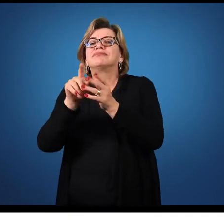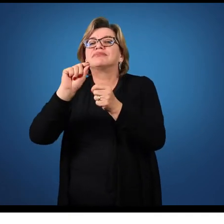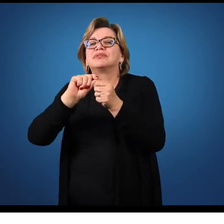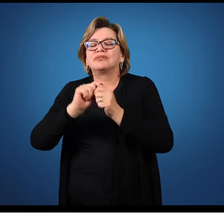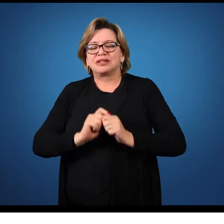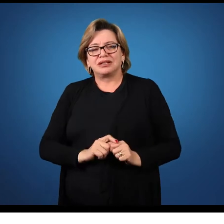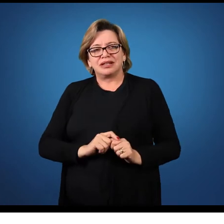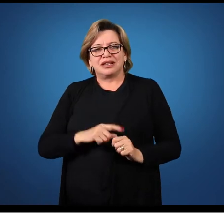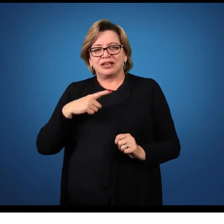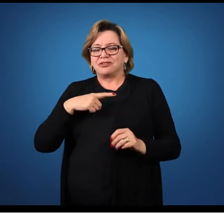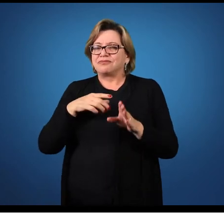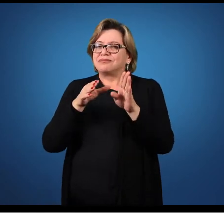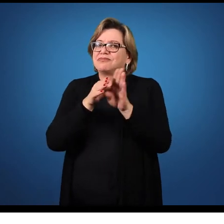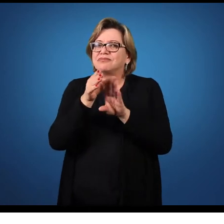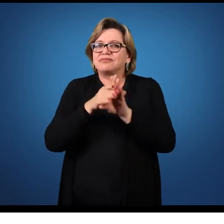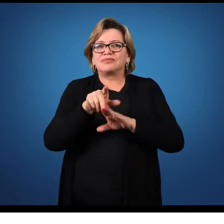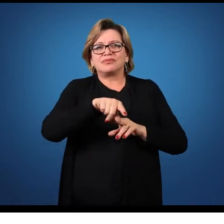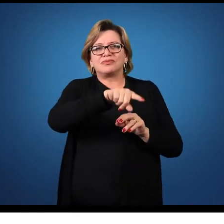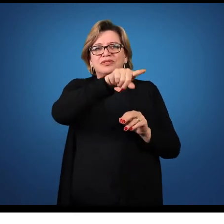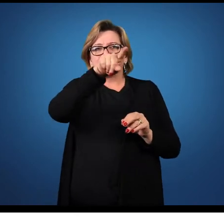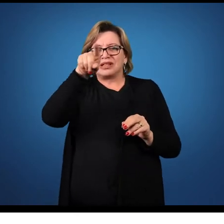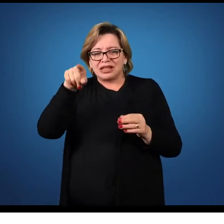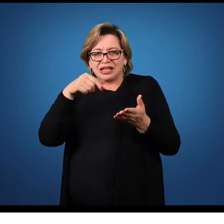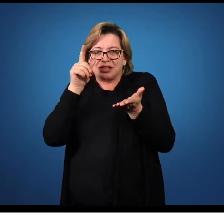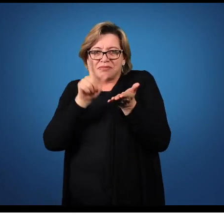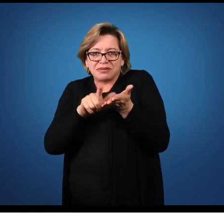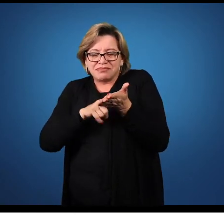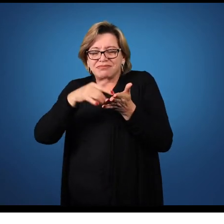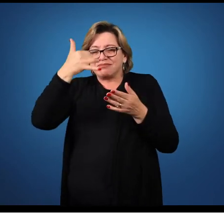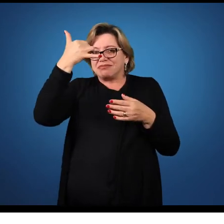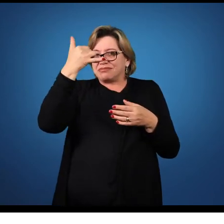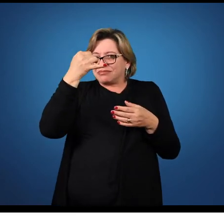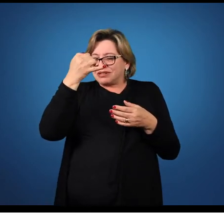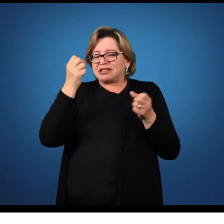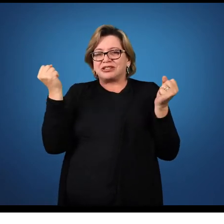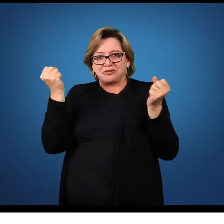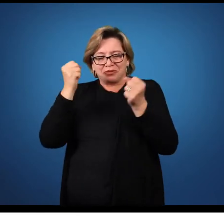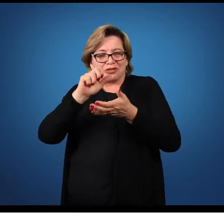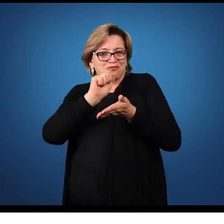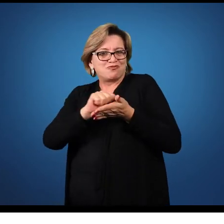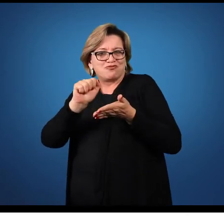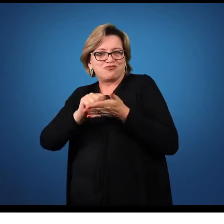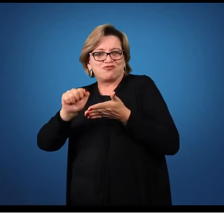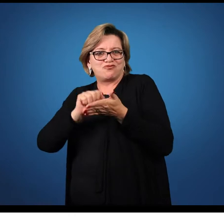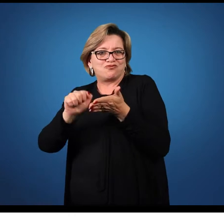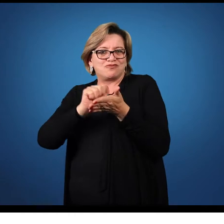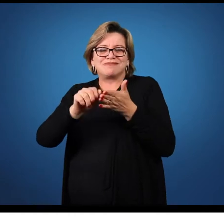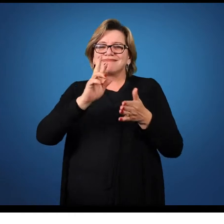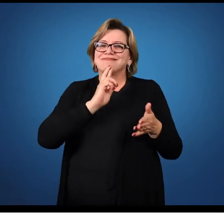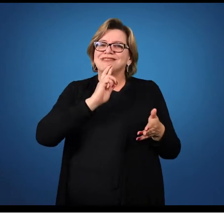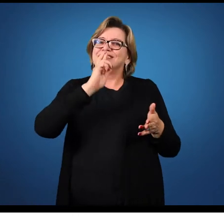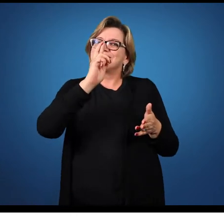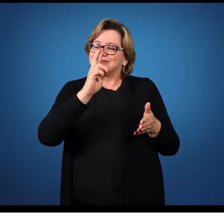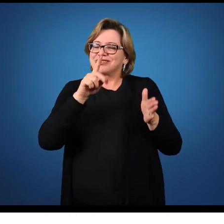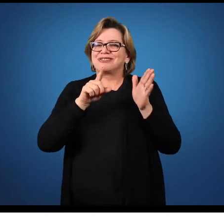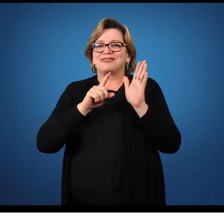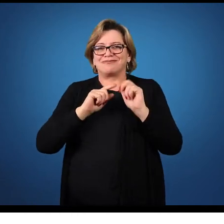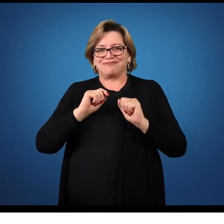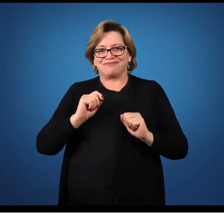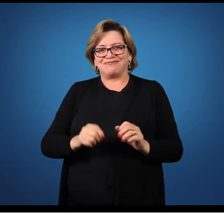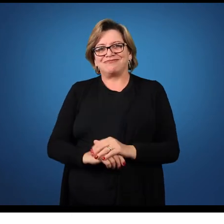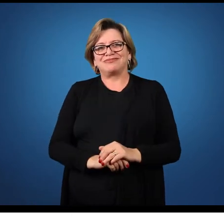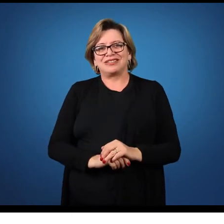Então, eu sugiro que você pegue o papel e uma caneta para que você anote as respostas das perguntas que eu vou lhe fazer.